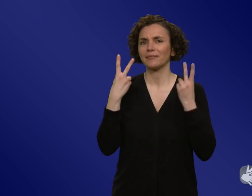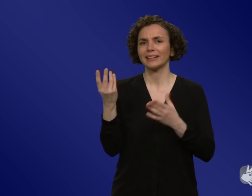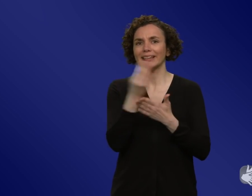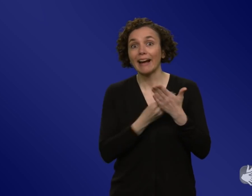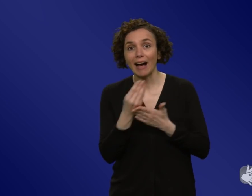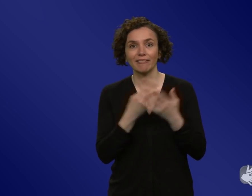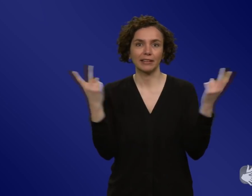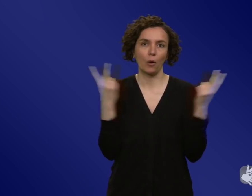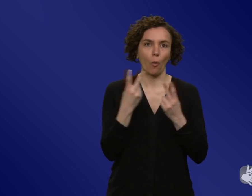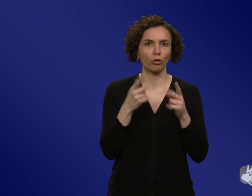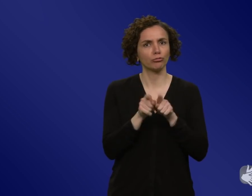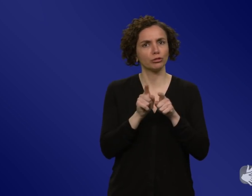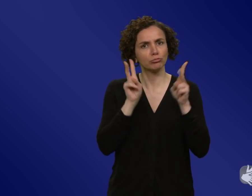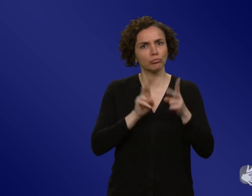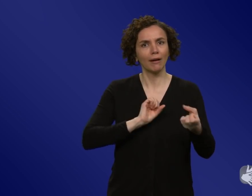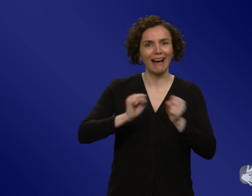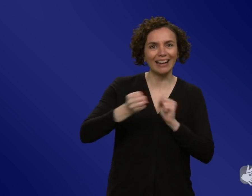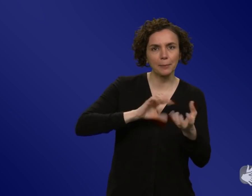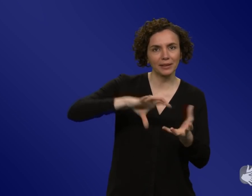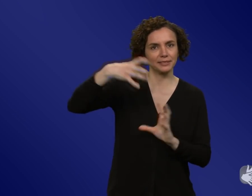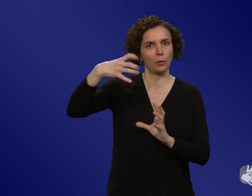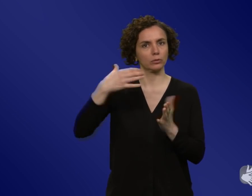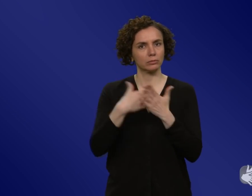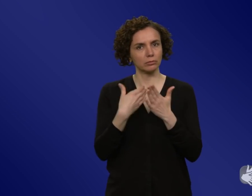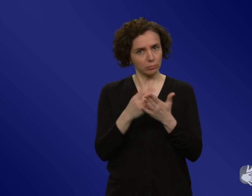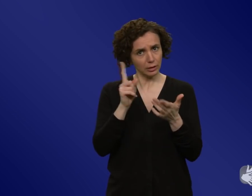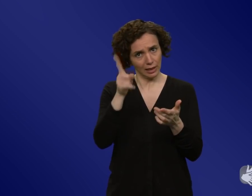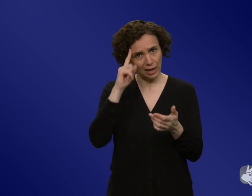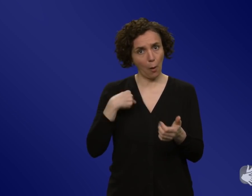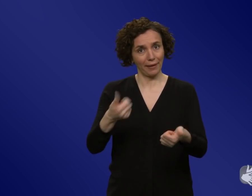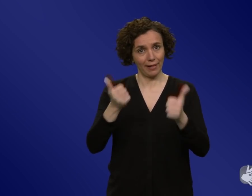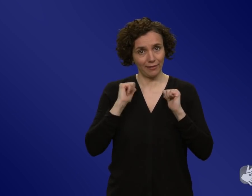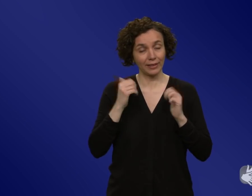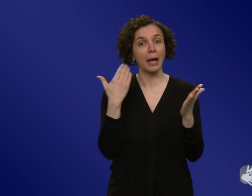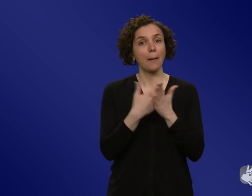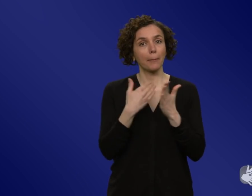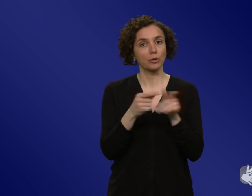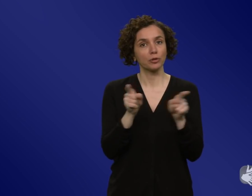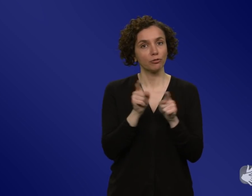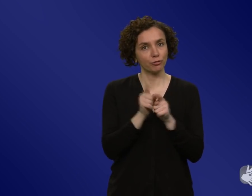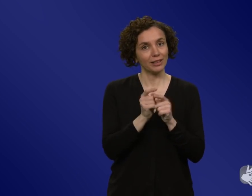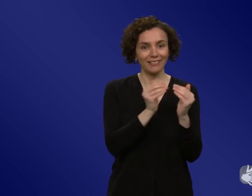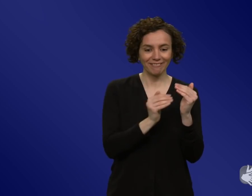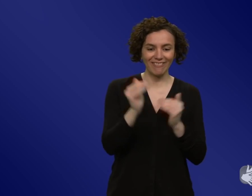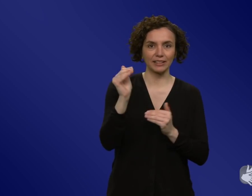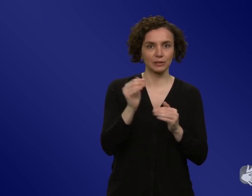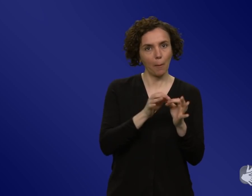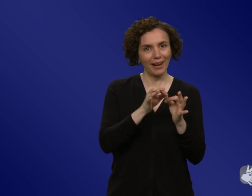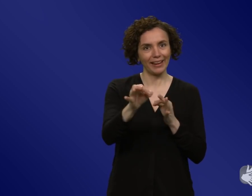man einfach zeigt, wie schnell etwas wächst, wenn es, ich sage mal, linear wächst und was es bedeutet, vielleicht auch mit Punkten und dann werden immer mehr rot oder